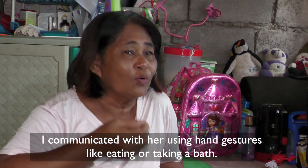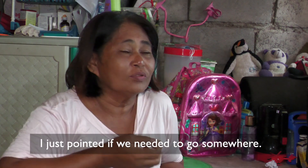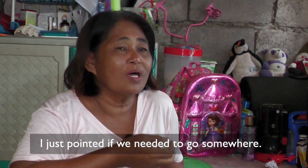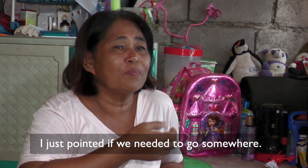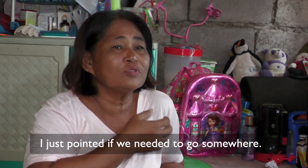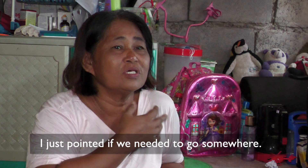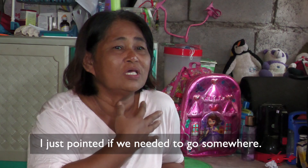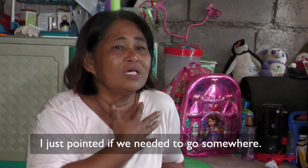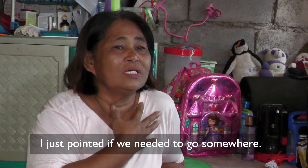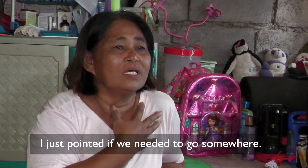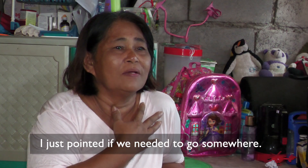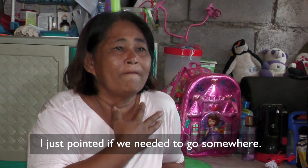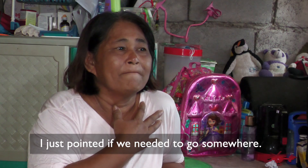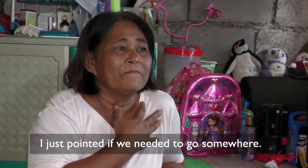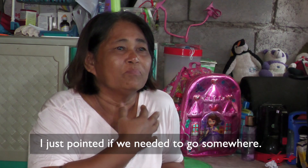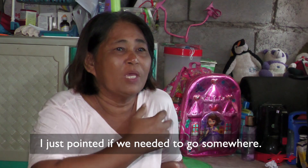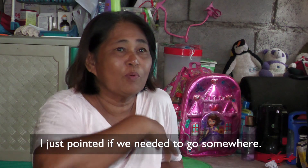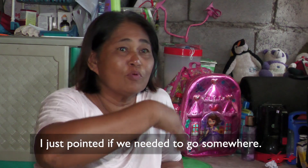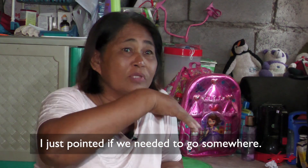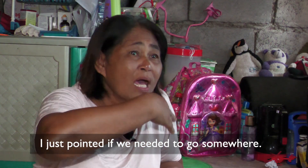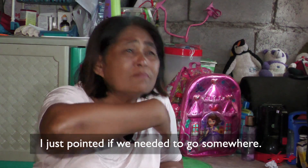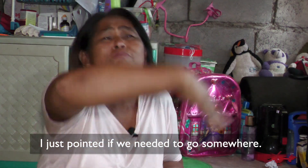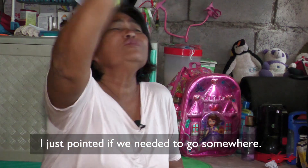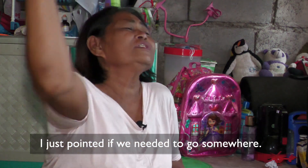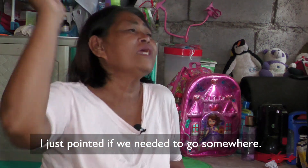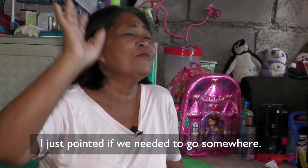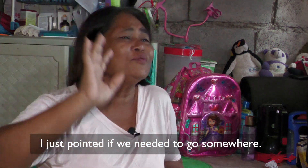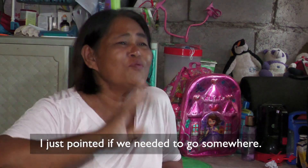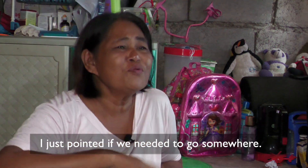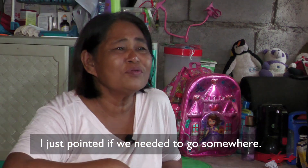tapos may pupunta. Ito tayo doon.